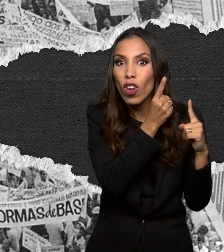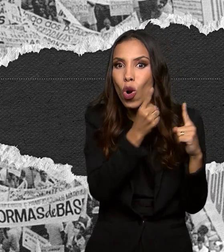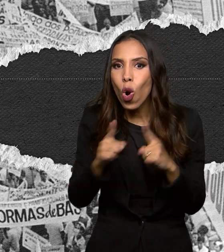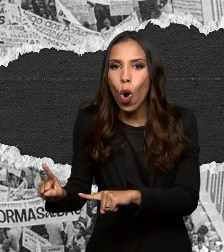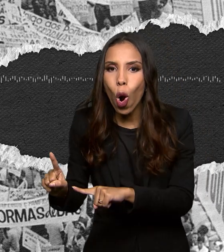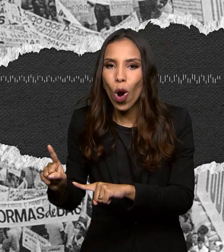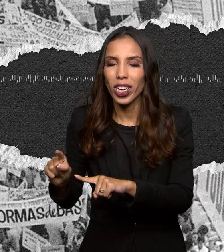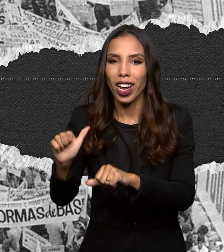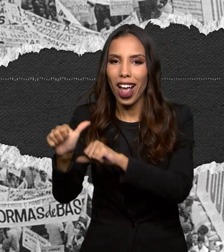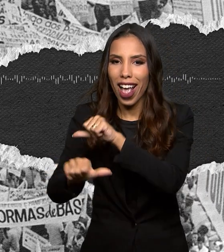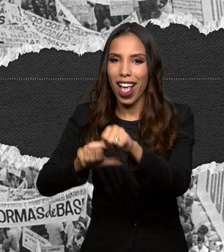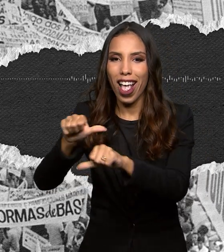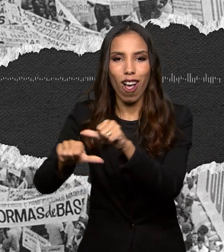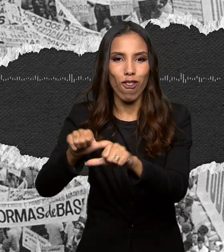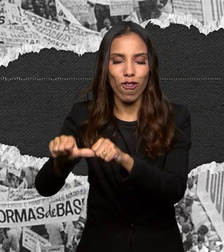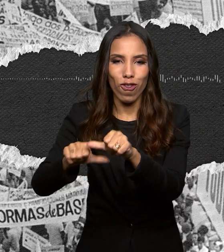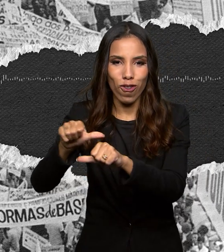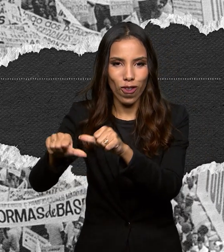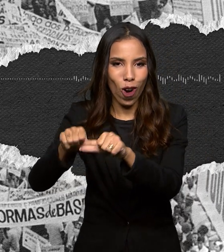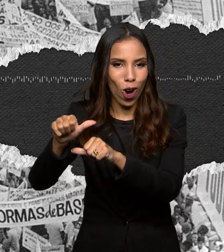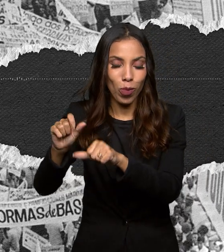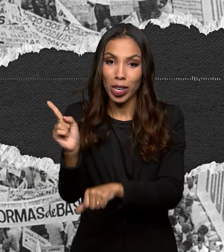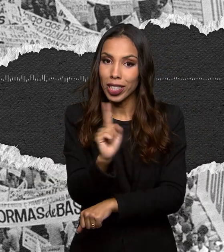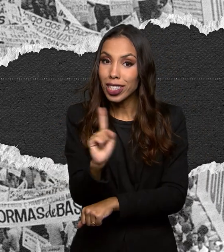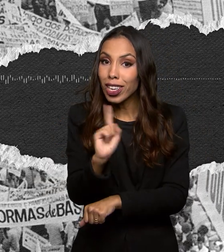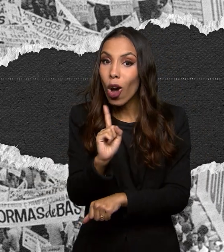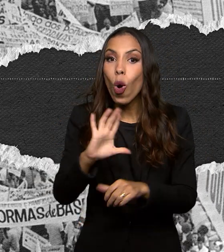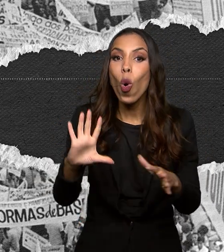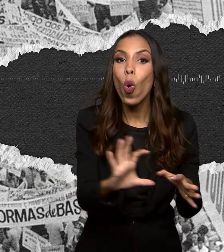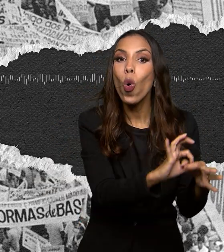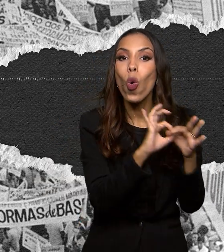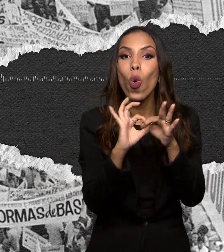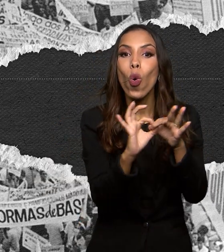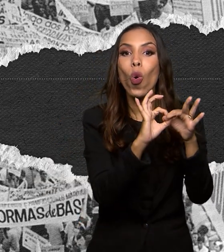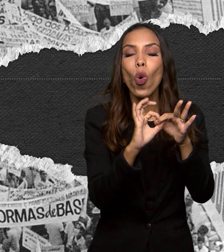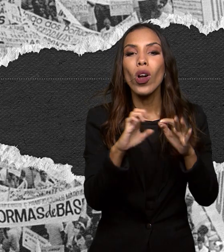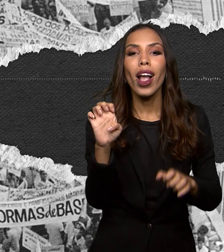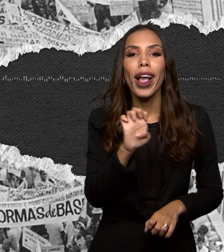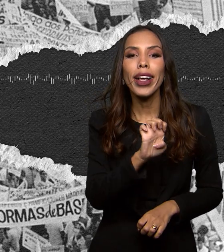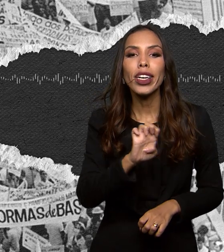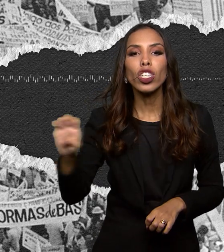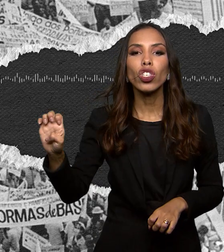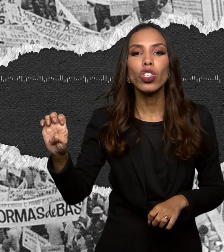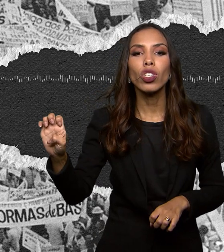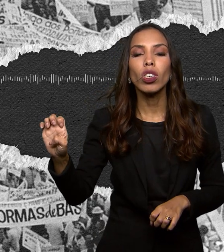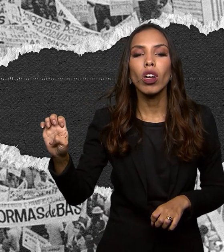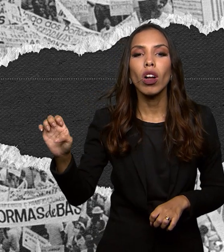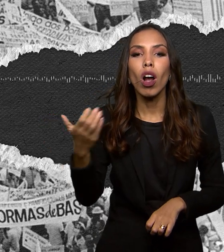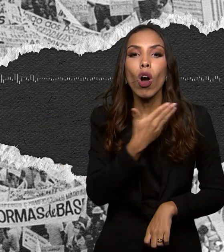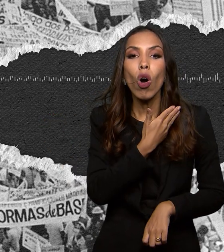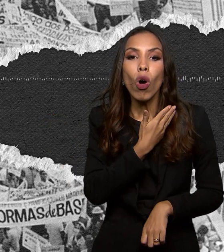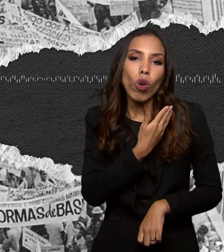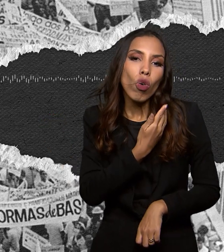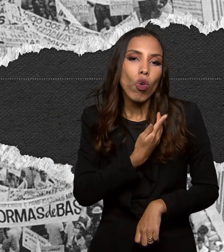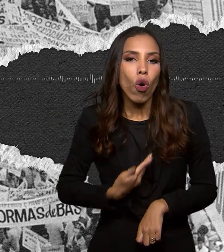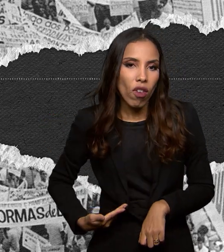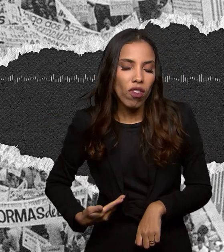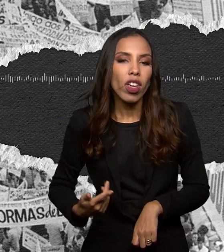O que uniu esses grupos foi uma oposição aos grupos de esquerda, ao governo João Goulart e aos movimentos sociais